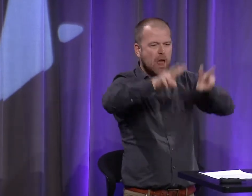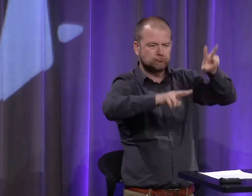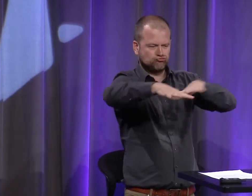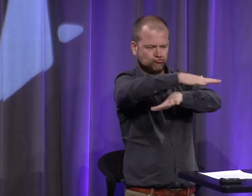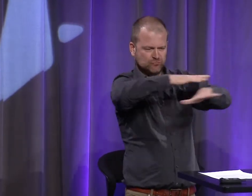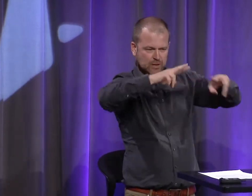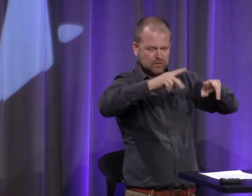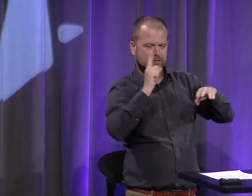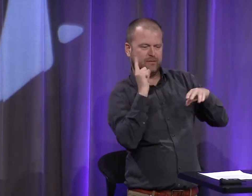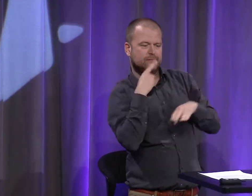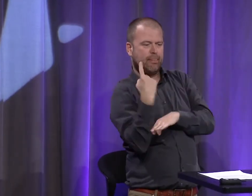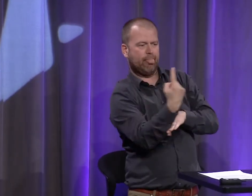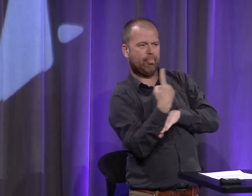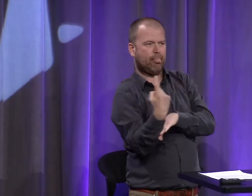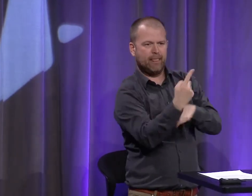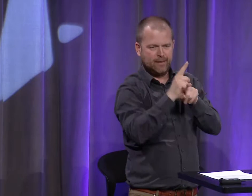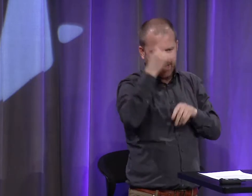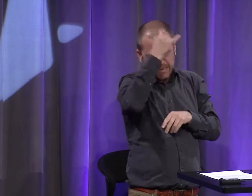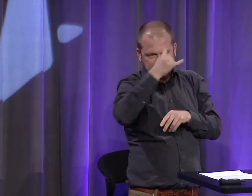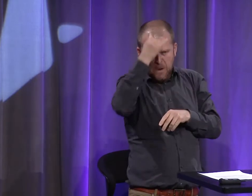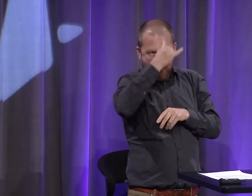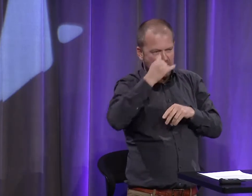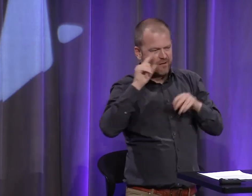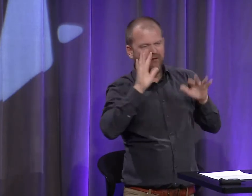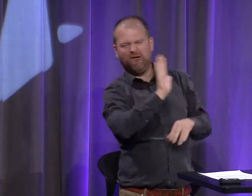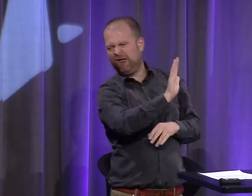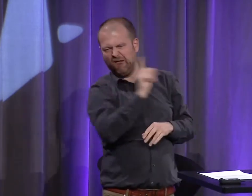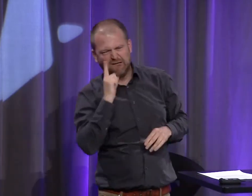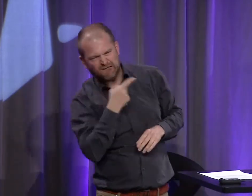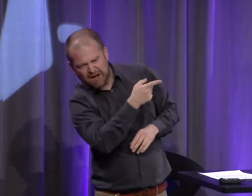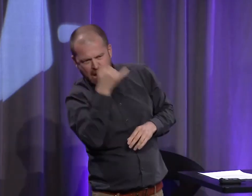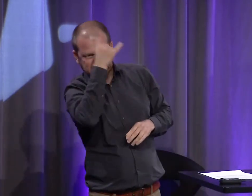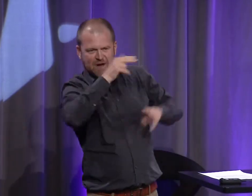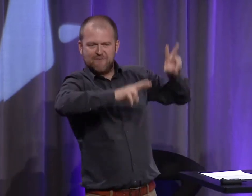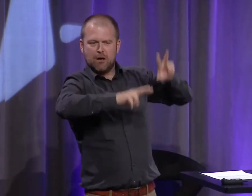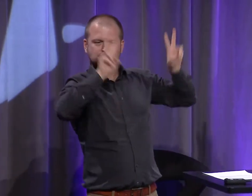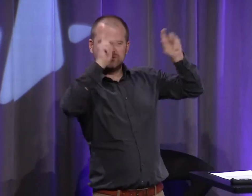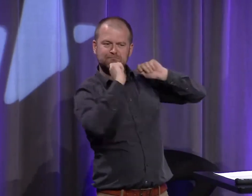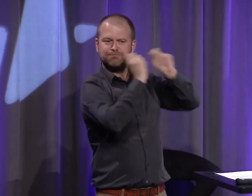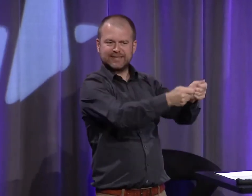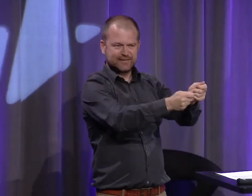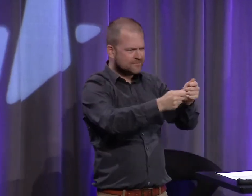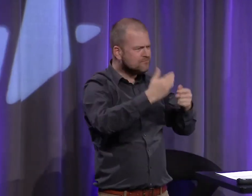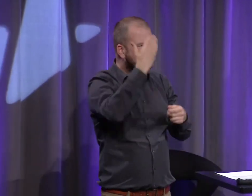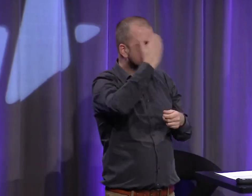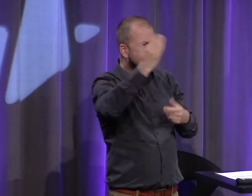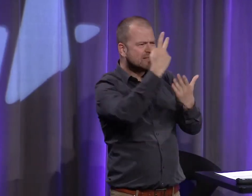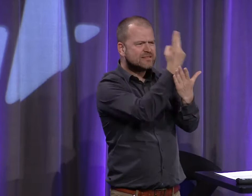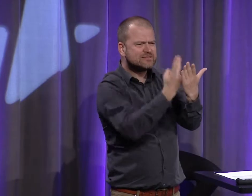'on peut avoir, le préjugé qu'on peut avoir sur cette période où on s'imagine que les sourds sont considérés comme des